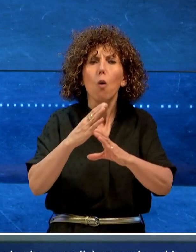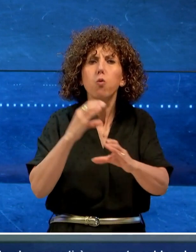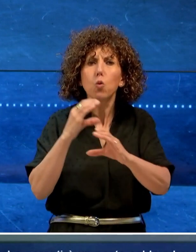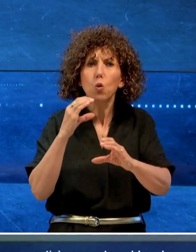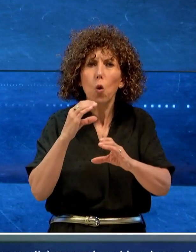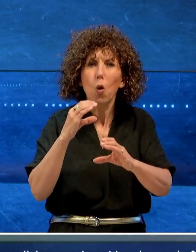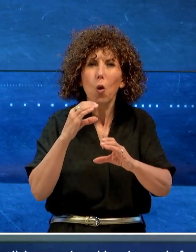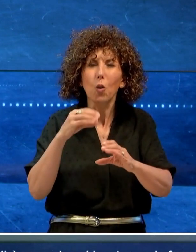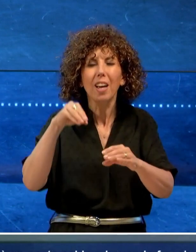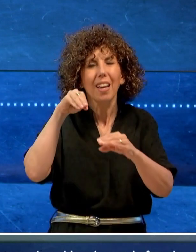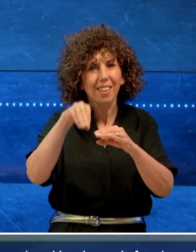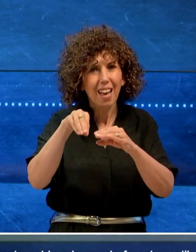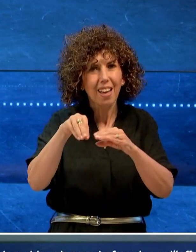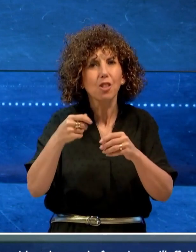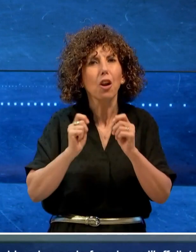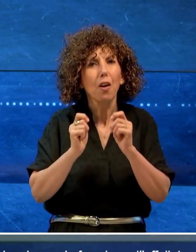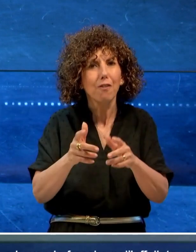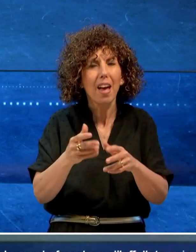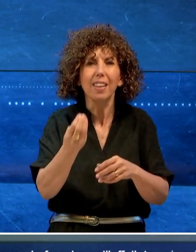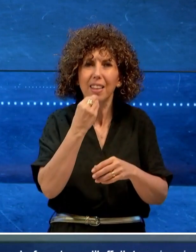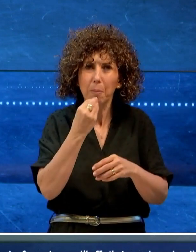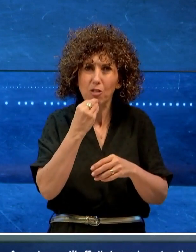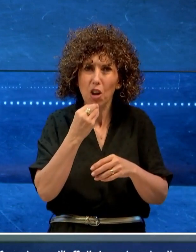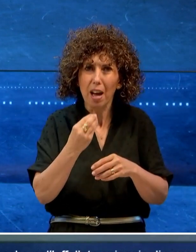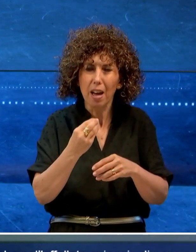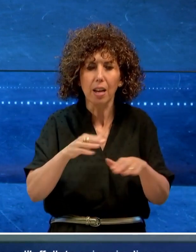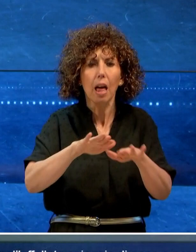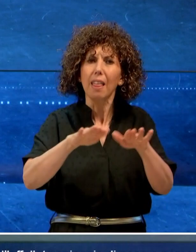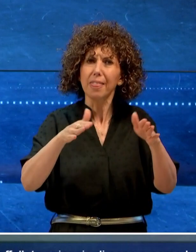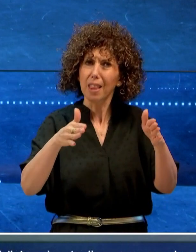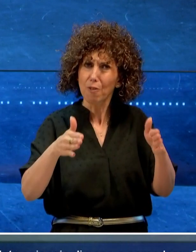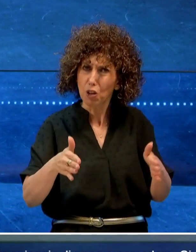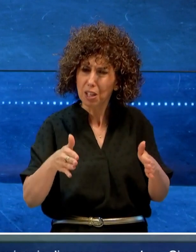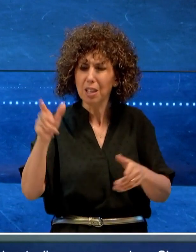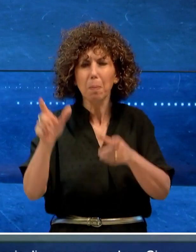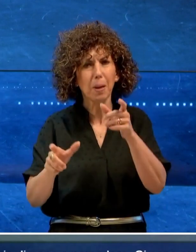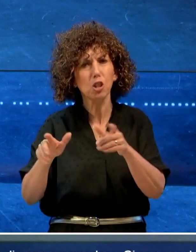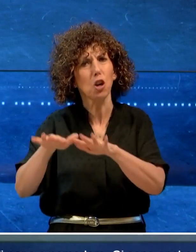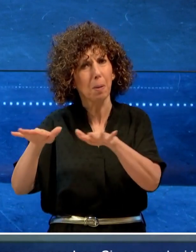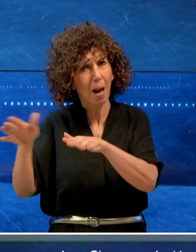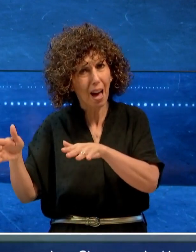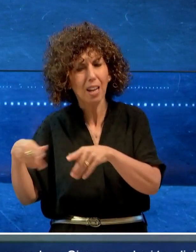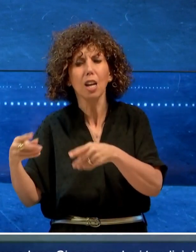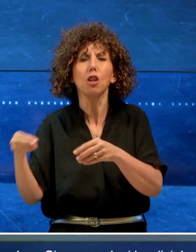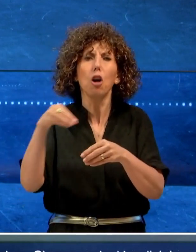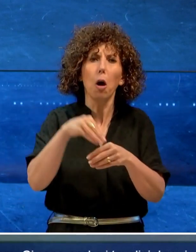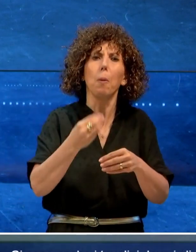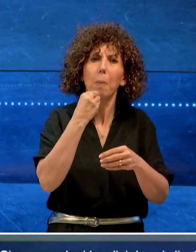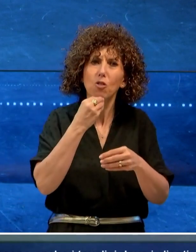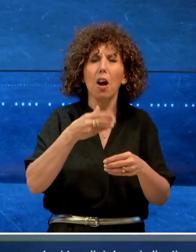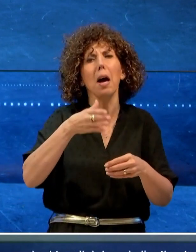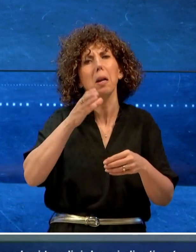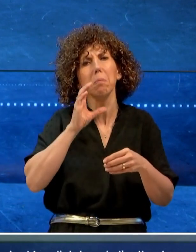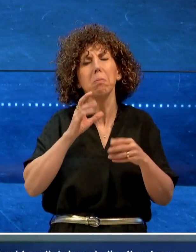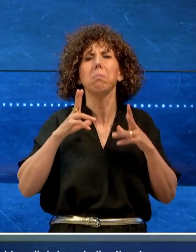spiaggia di pane e pomodoro. Ci sono anche i tavolini dove i clienti potranno accomodarsi per mangiare e bere in tranquillità